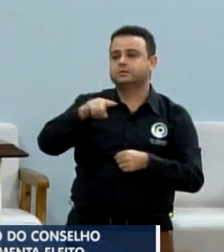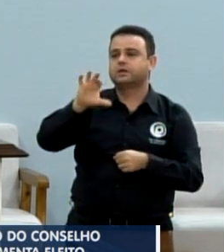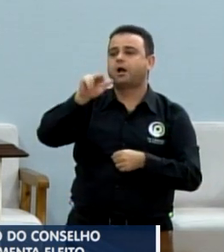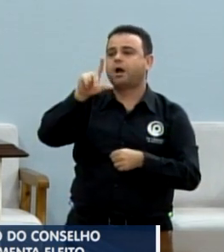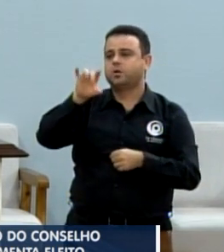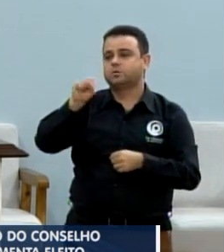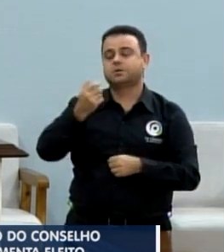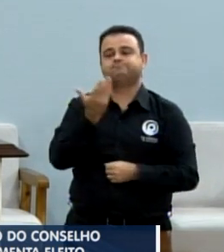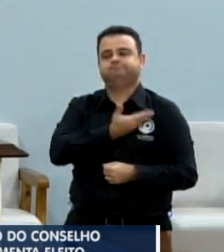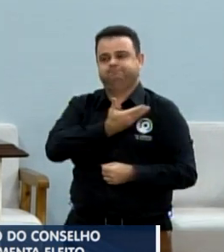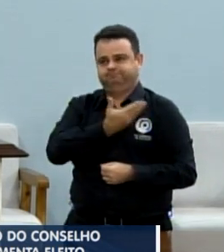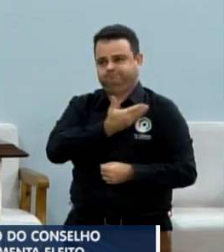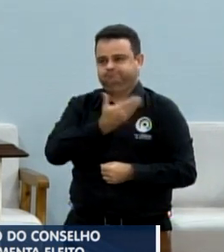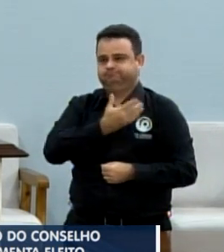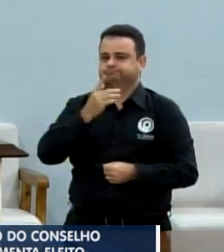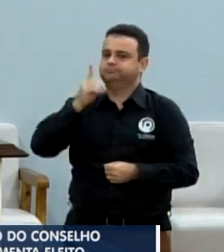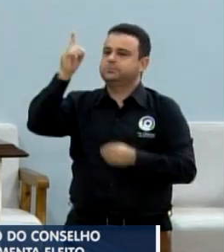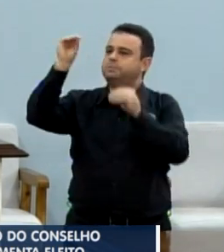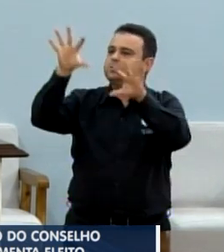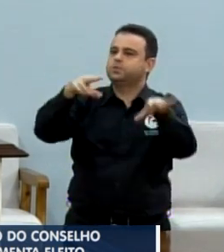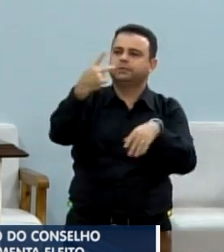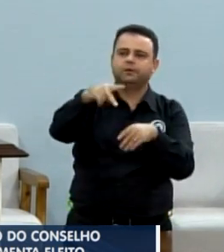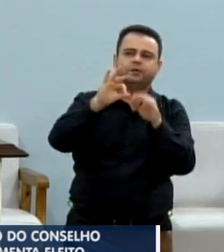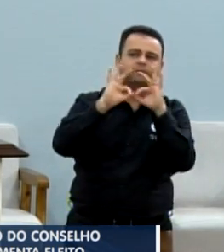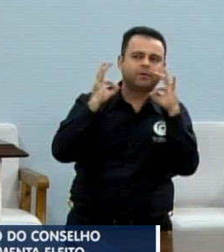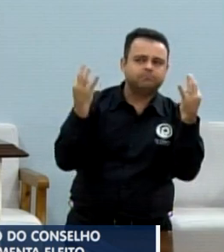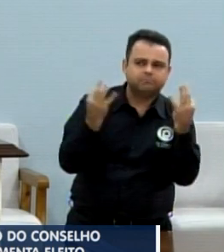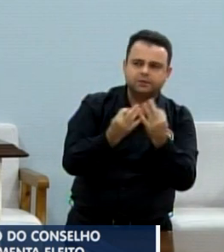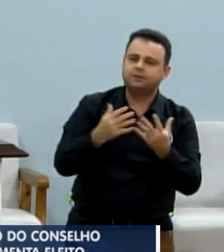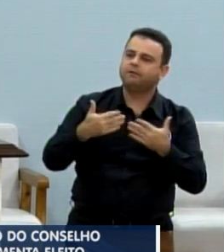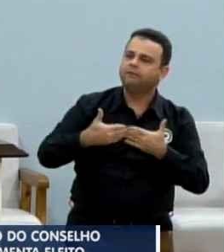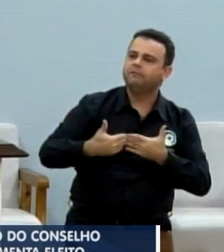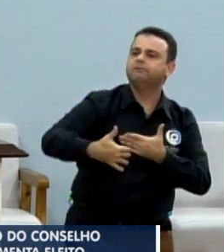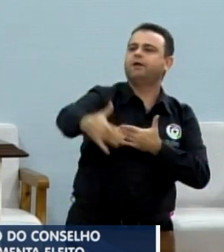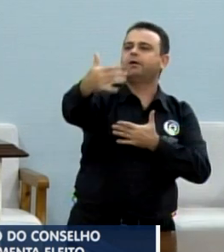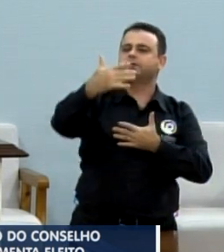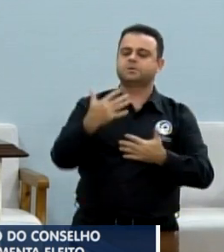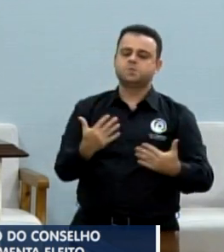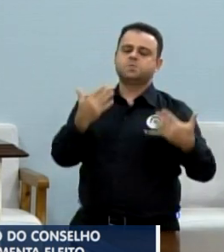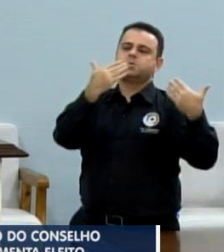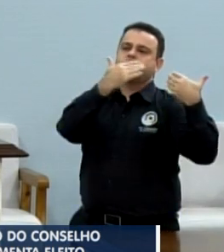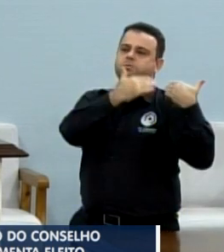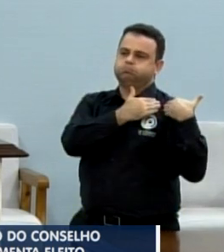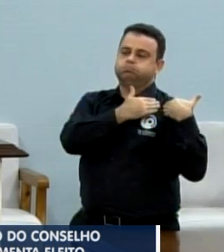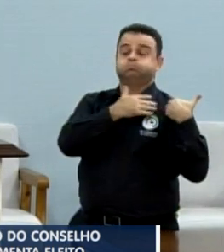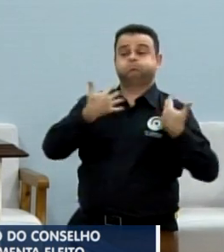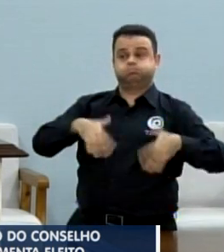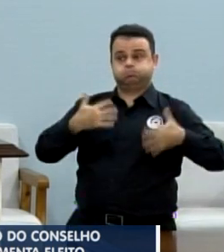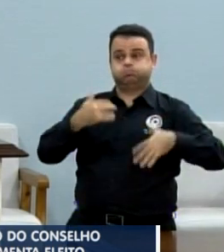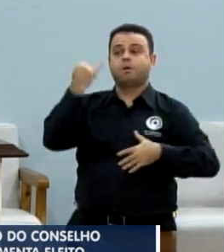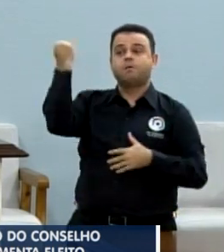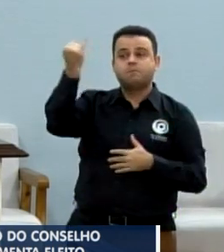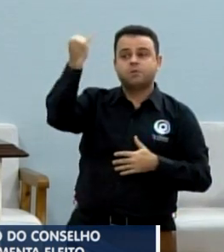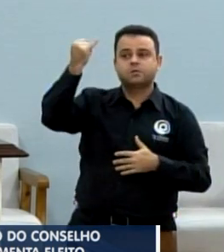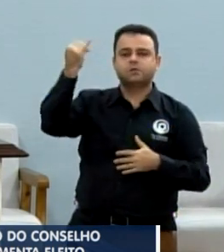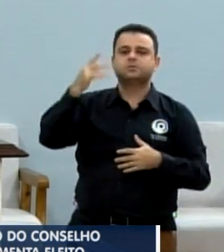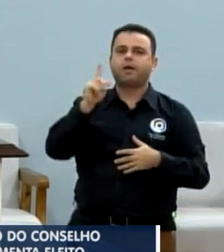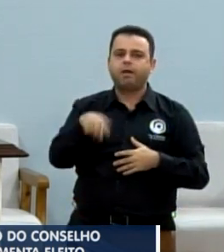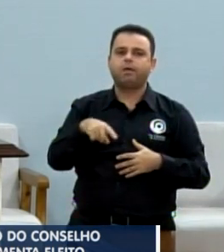Luiz, que Deus abençoe a sua vida, a sua família e essa missão tão importante que vai revolucionar